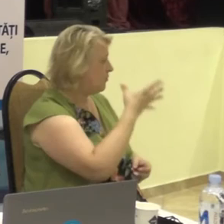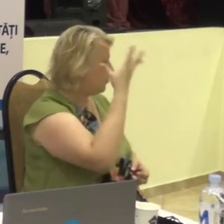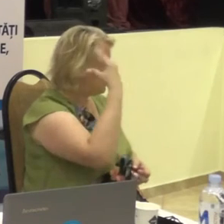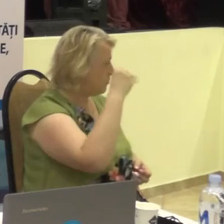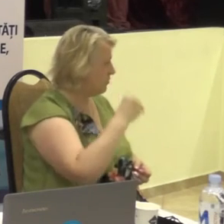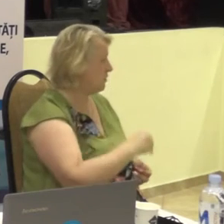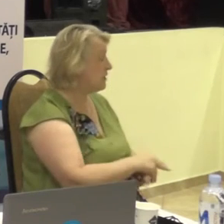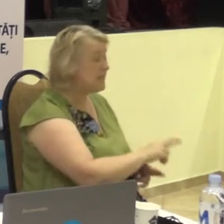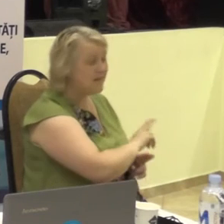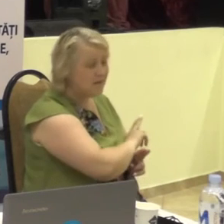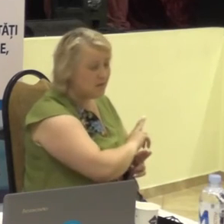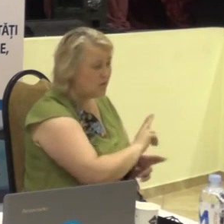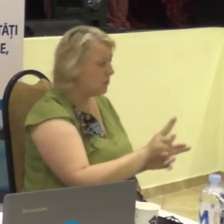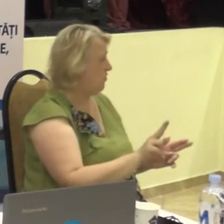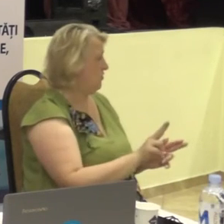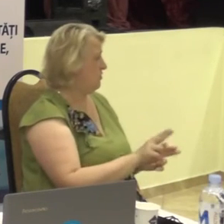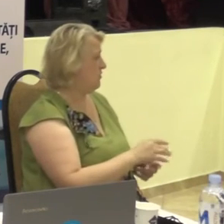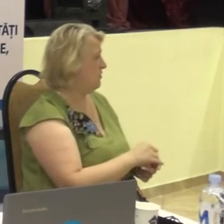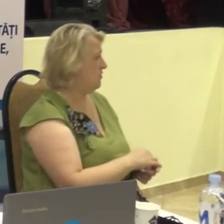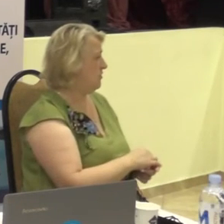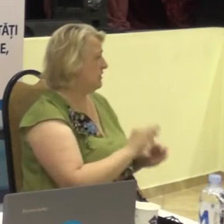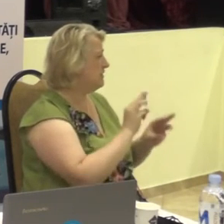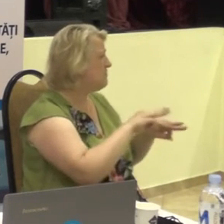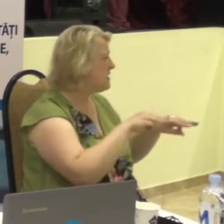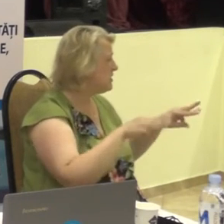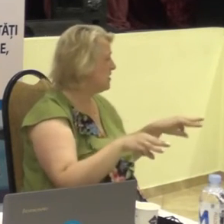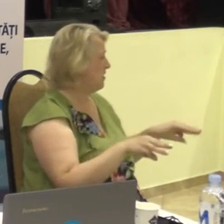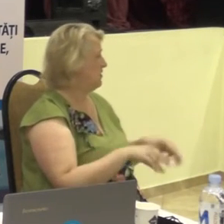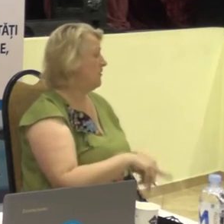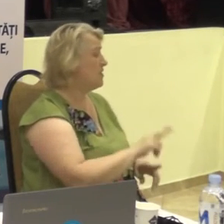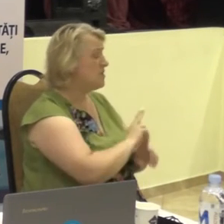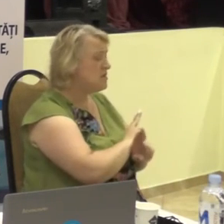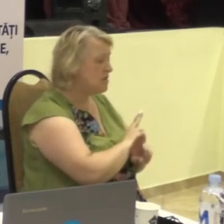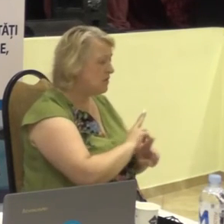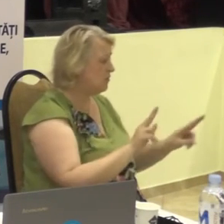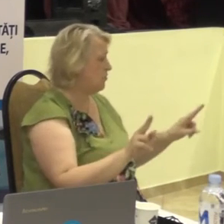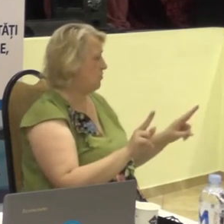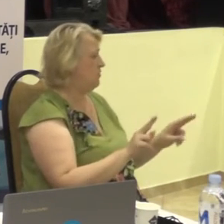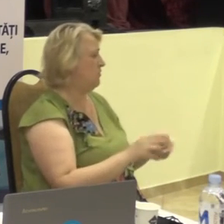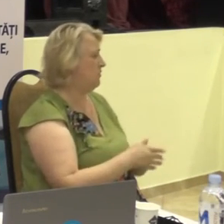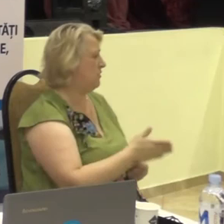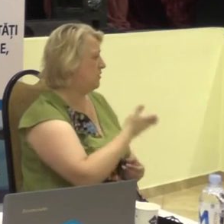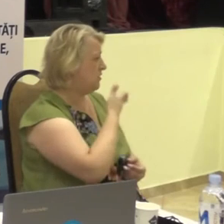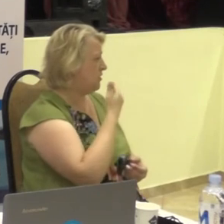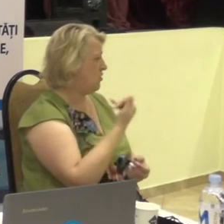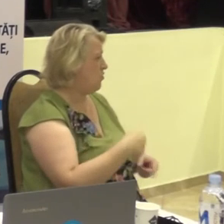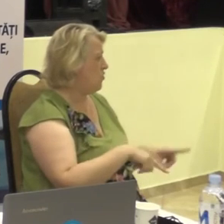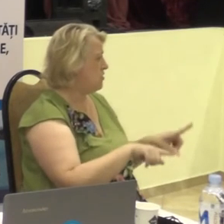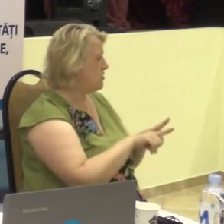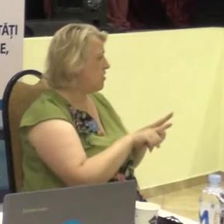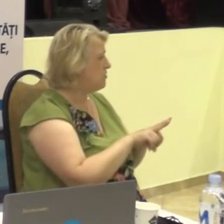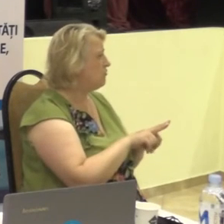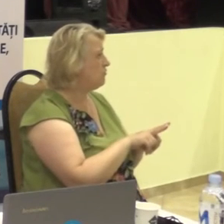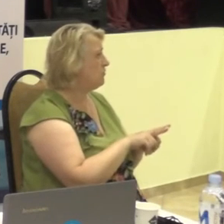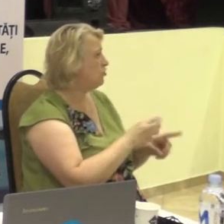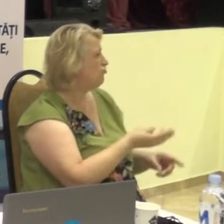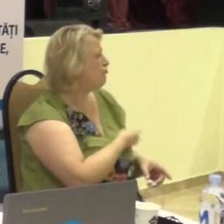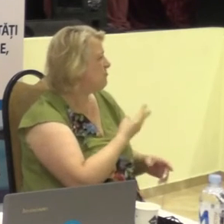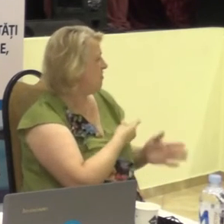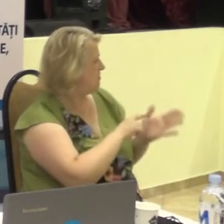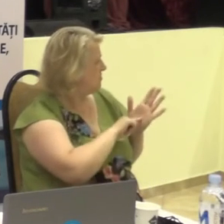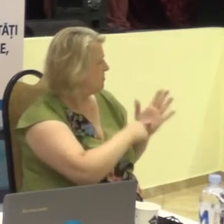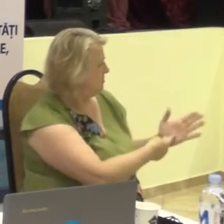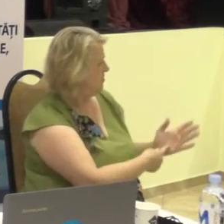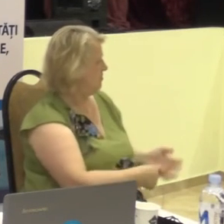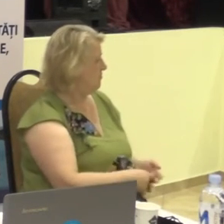Moldova, nimeni din Minister, nimeni nu au acest scop și acest țăl.